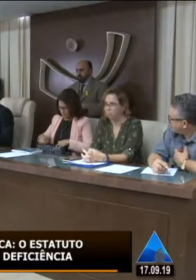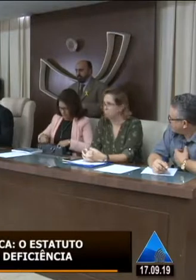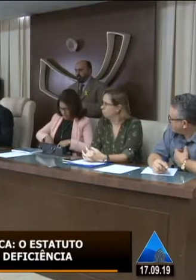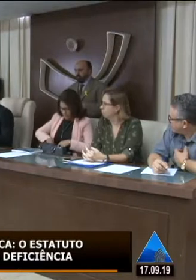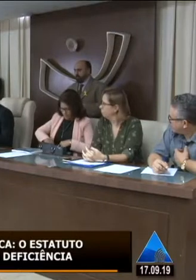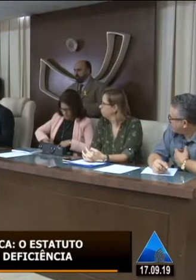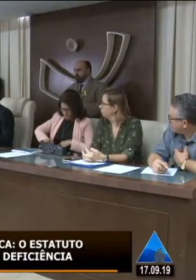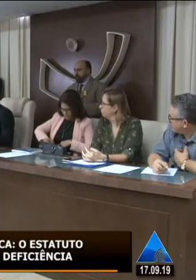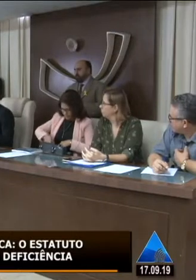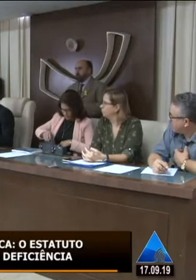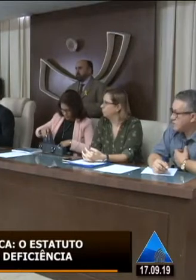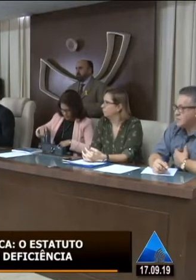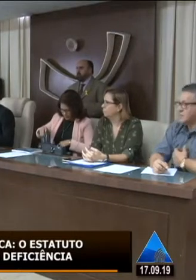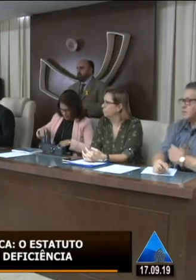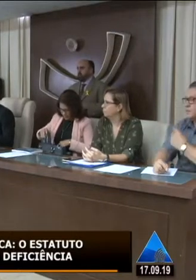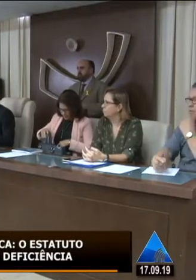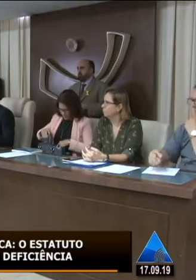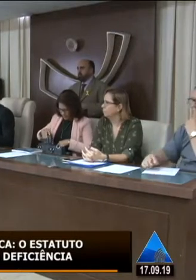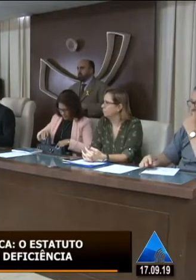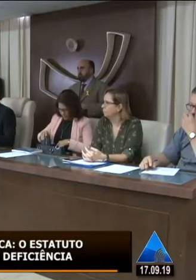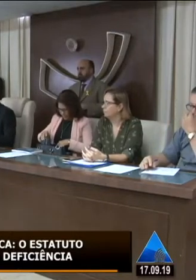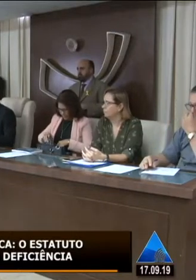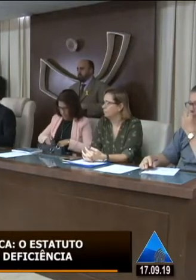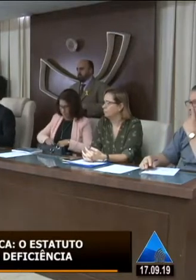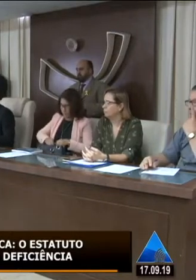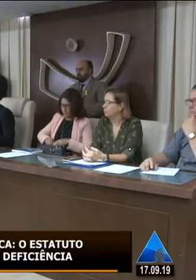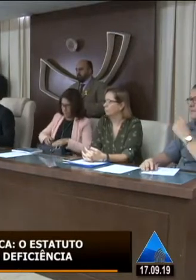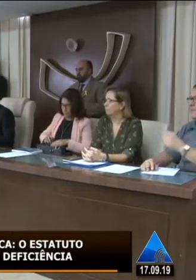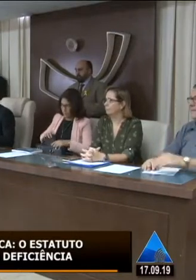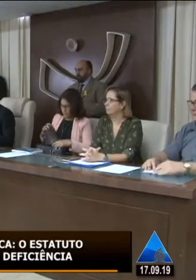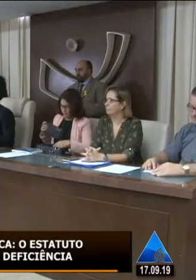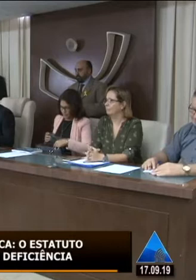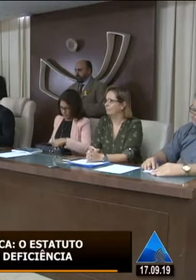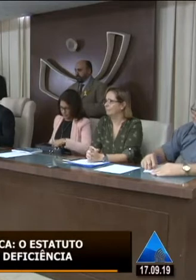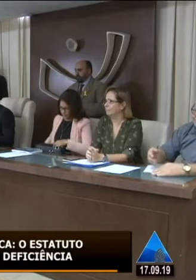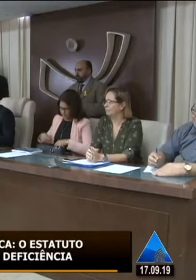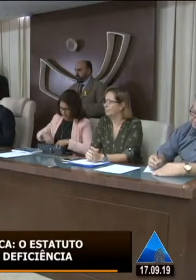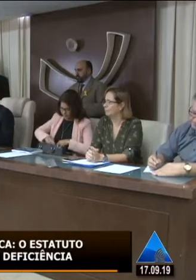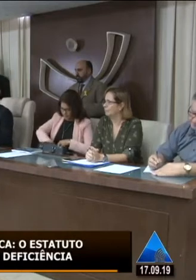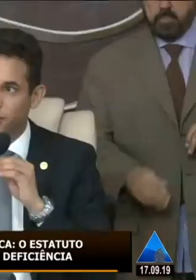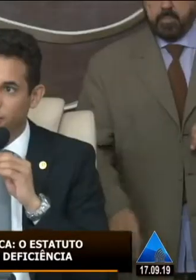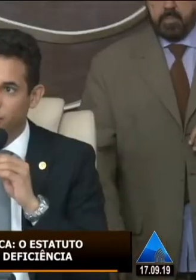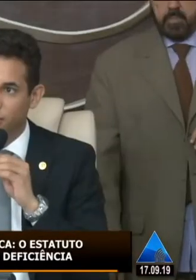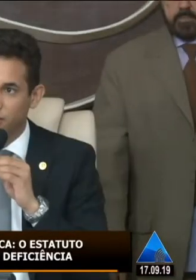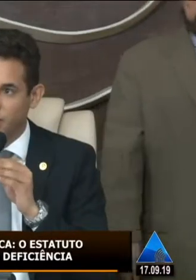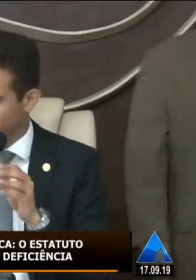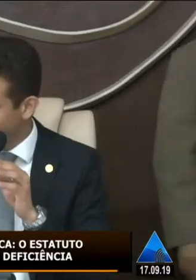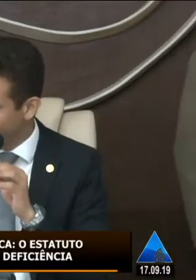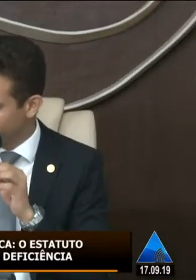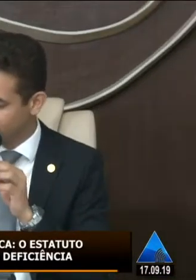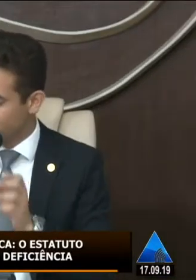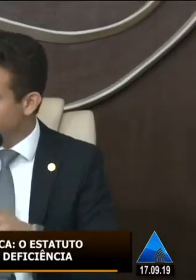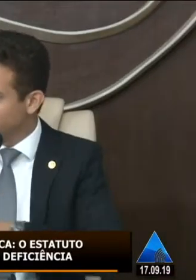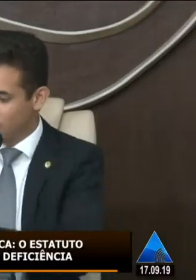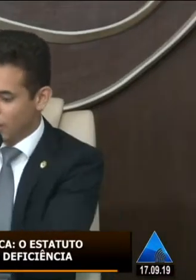É o Rodrigo, não é isso? Rodrigo? Não, vai chegar, né? Pronto. Chegaram aqui, colegas aqui da Asnat